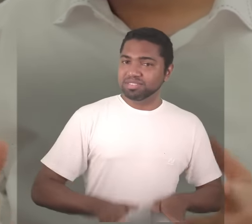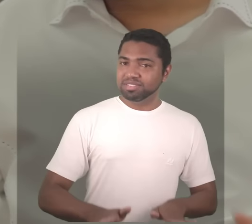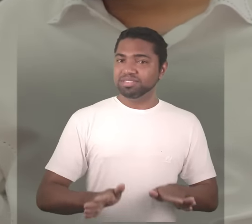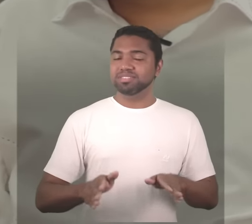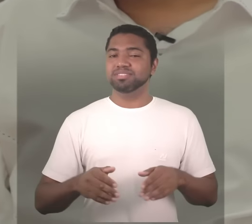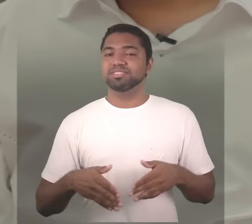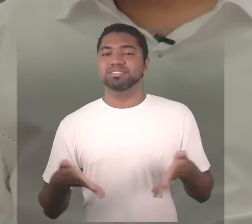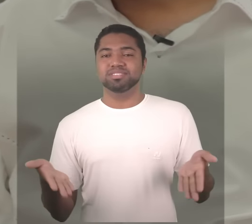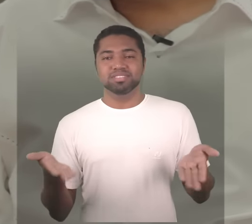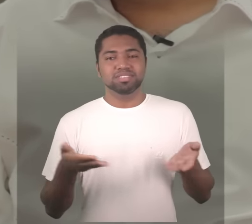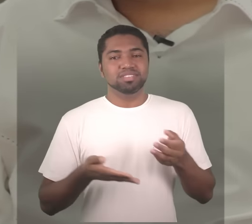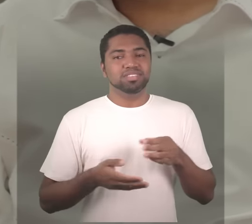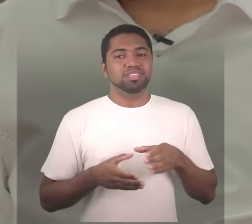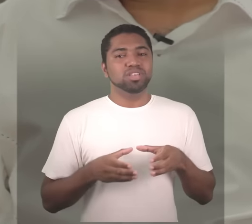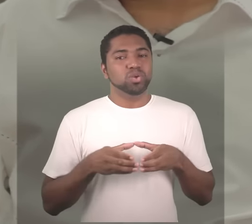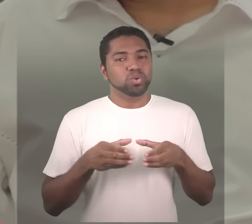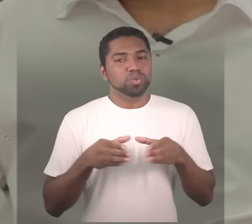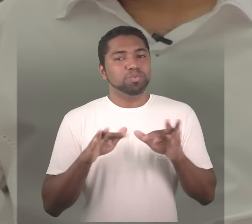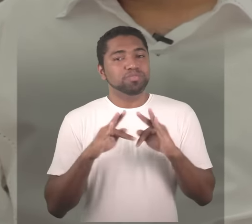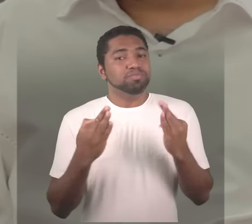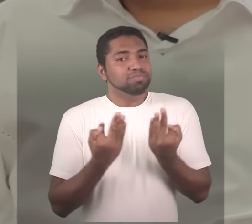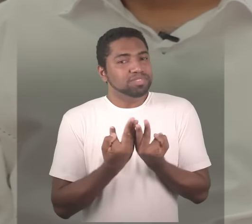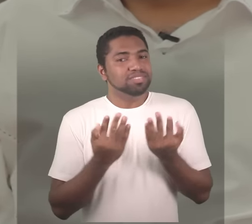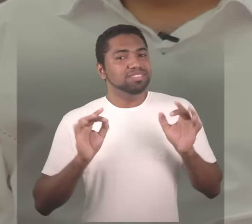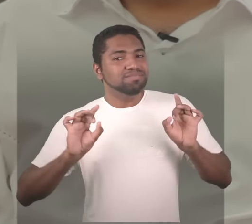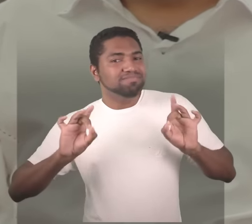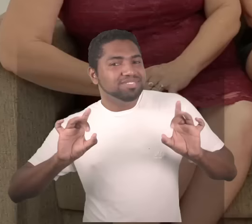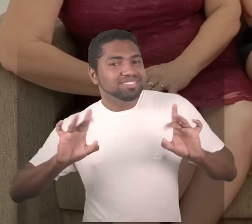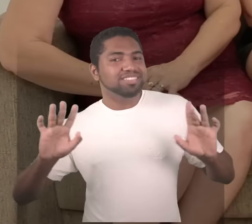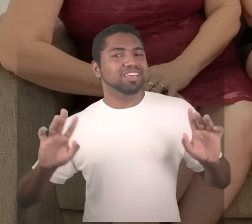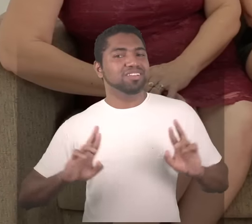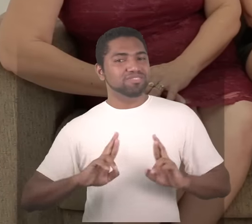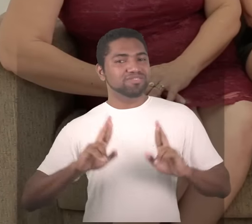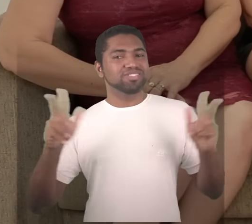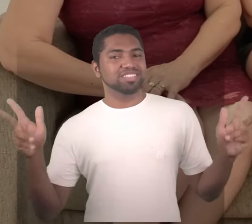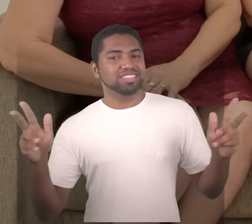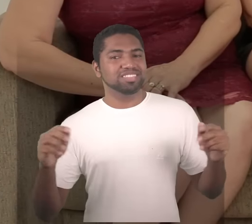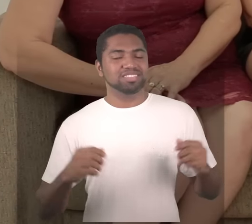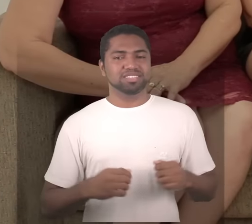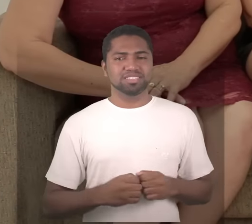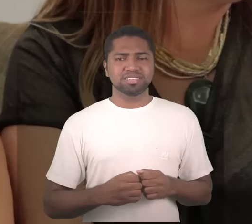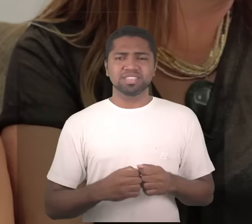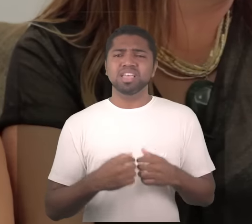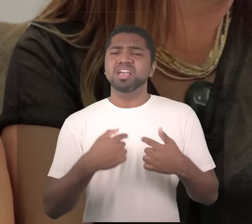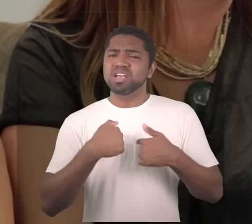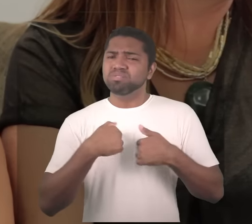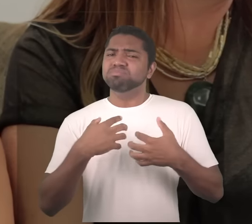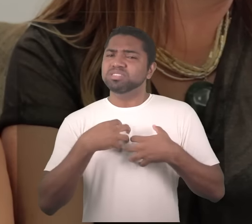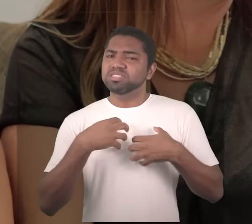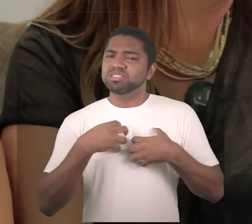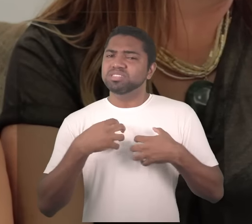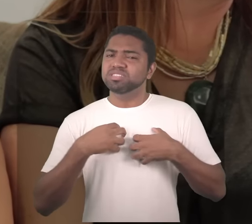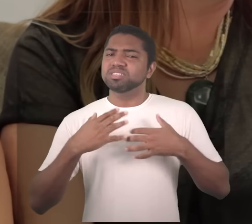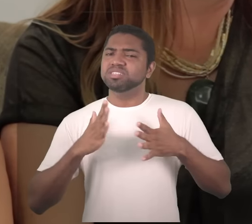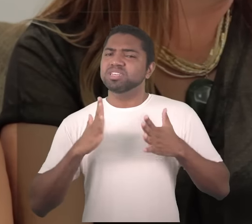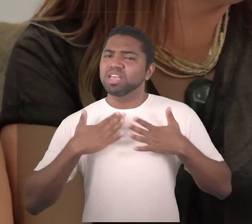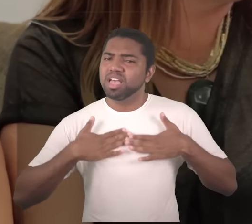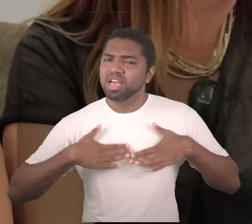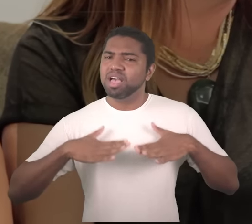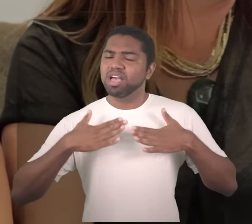essa família diferente então eu me sentia muito suprido muito tranquilo nesse ambiente familiar